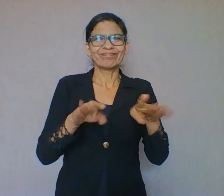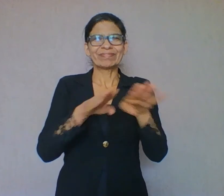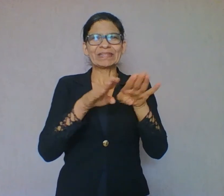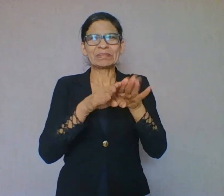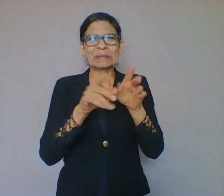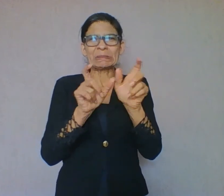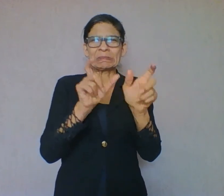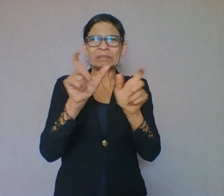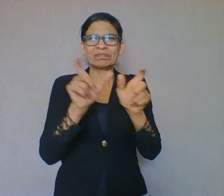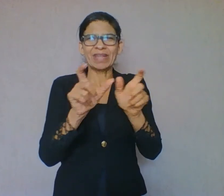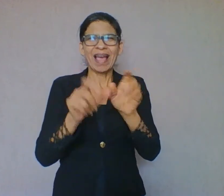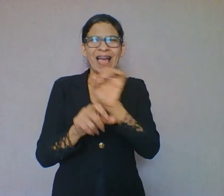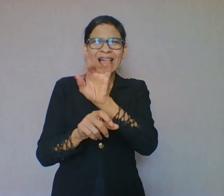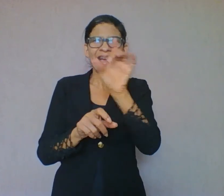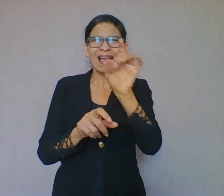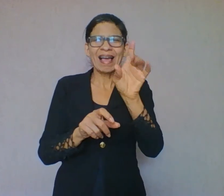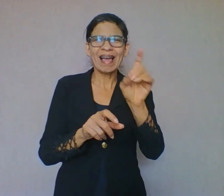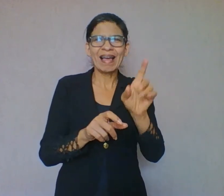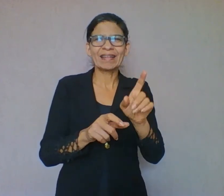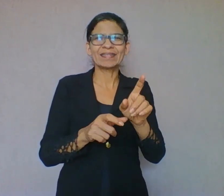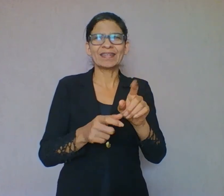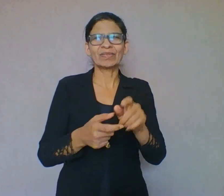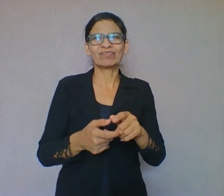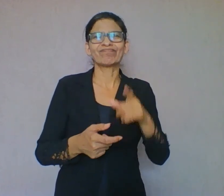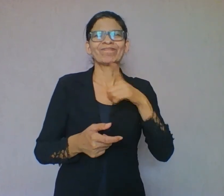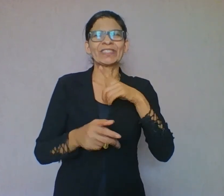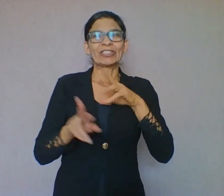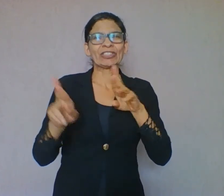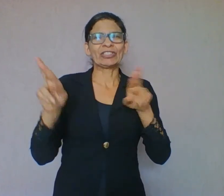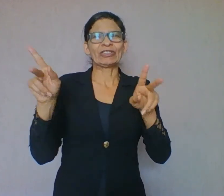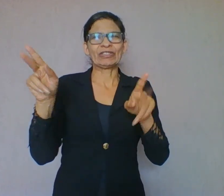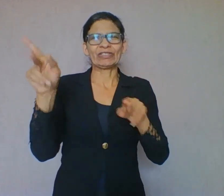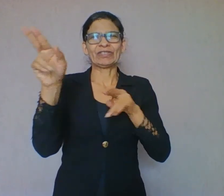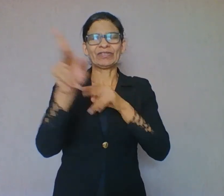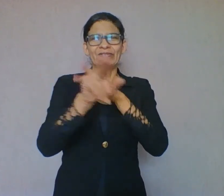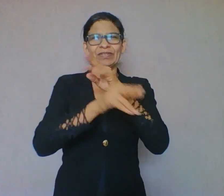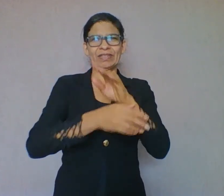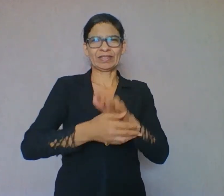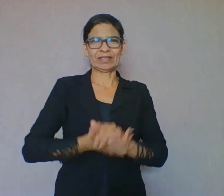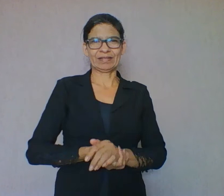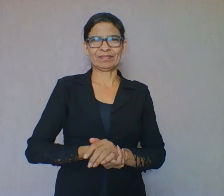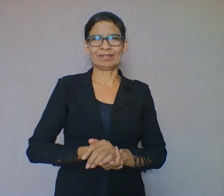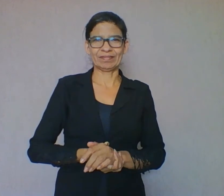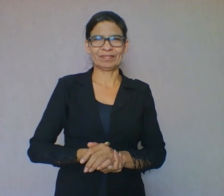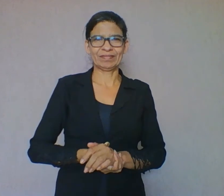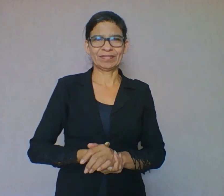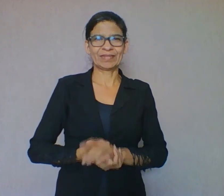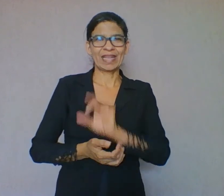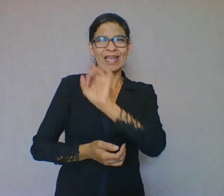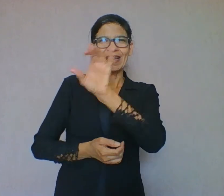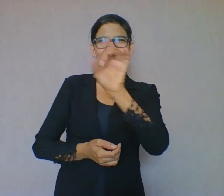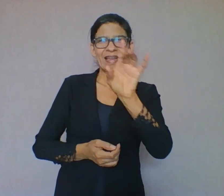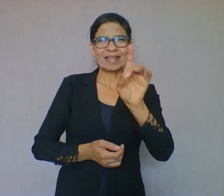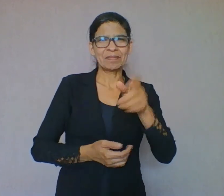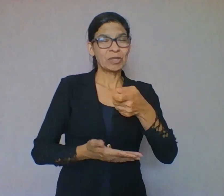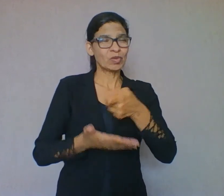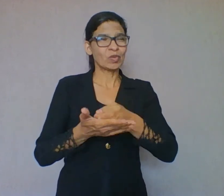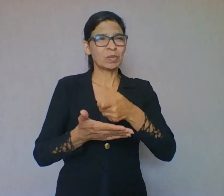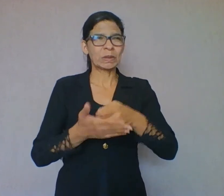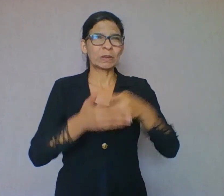todo, de modo que o sujeito se vê sempre obrigado a interpretar. Ler é armazenar informações,